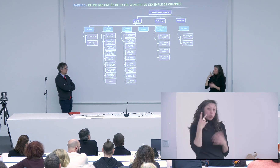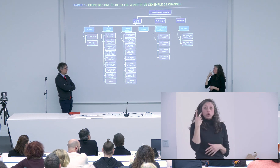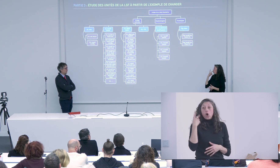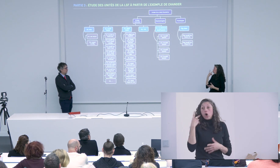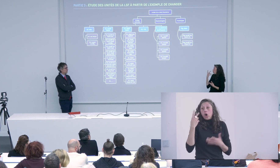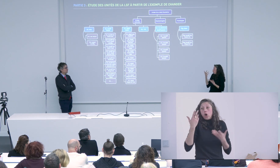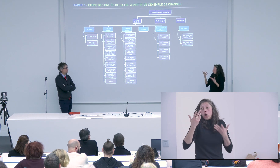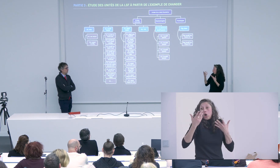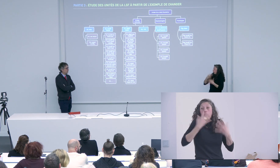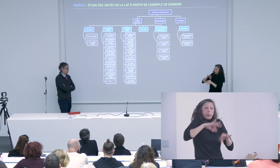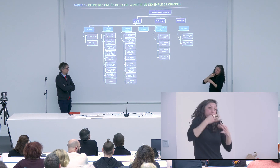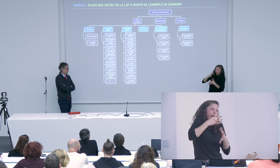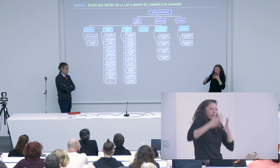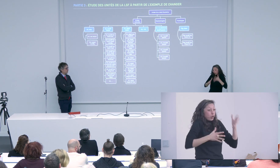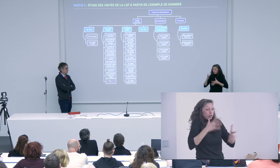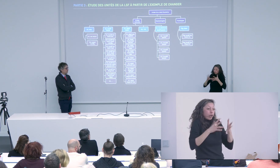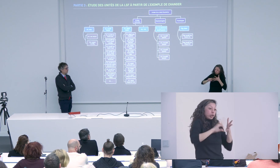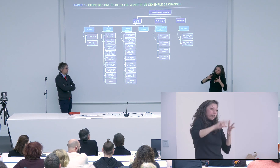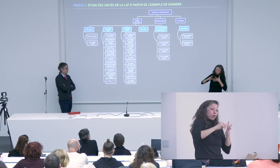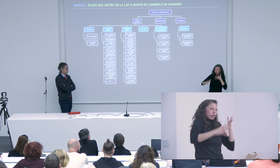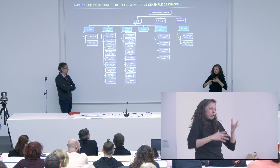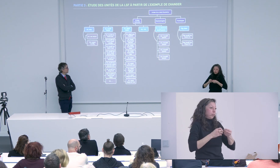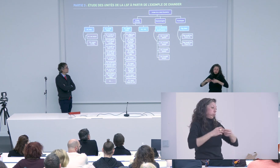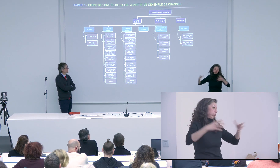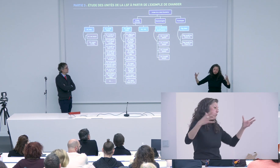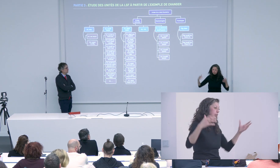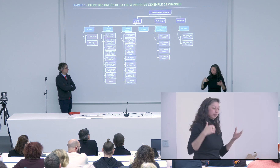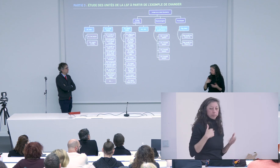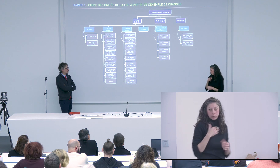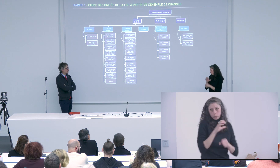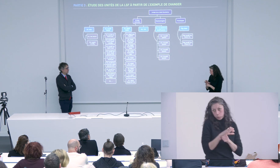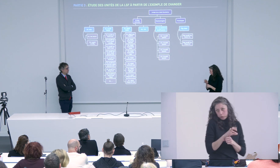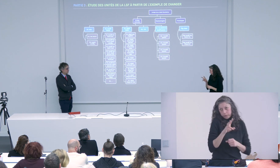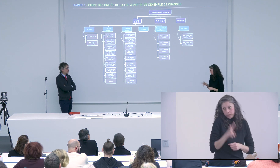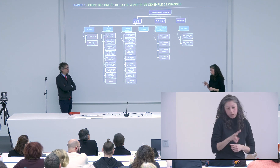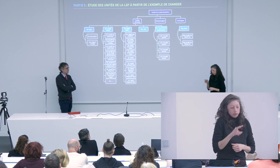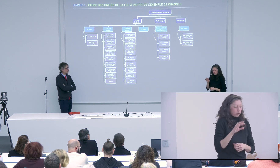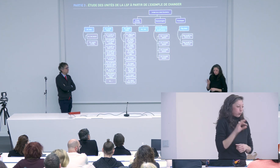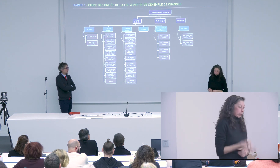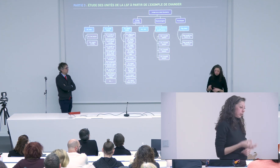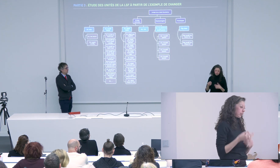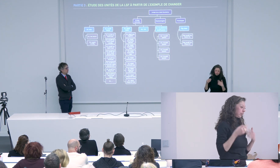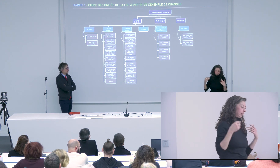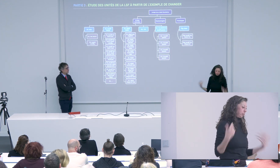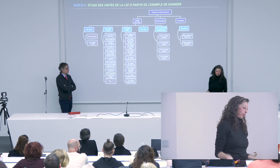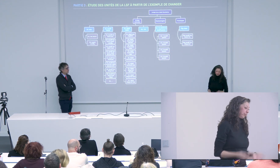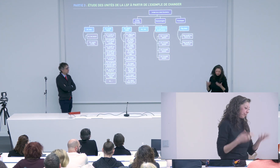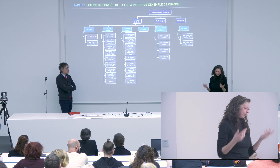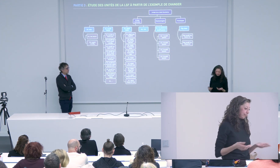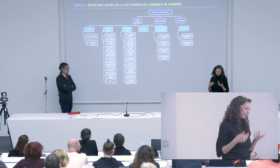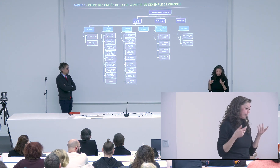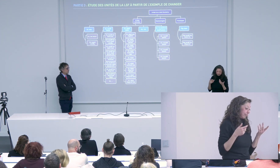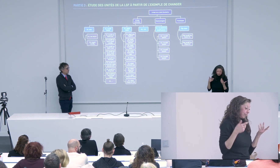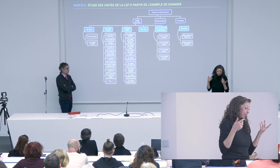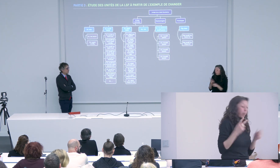donc je dis oui mais c'est pour des entendants il y des entendants qui parlent et qui signent en même temps enfin il y a plein de vidéos c'est vrai que moi je suis un peu